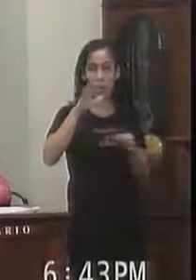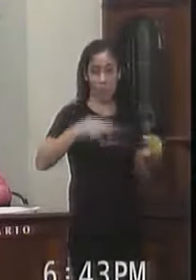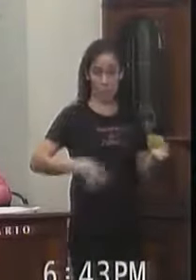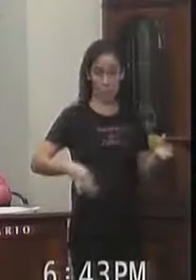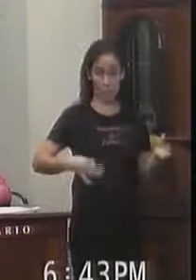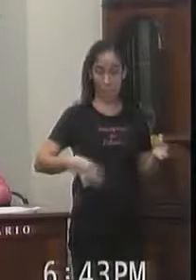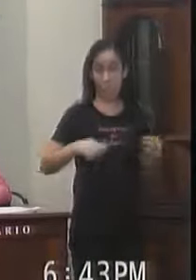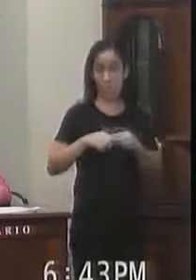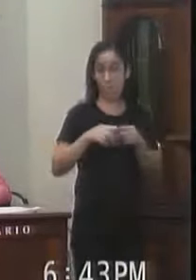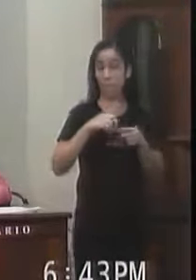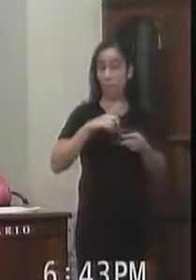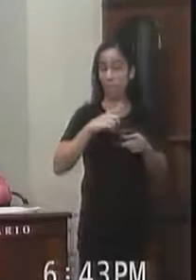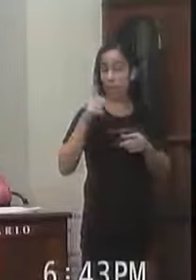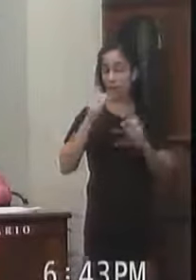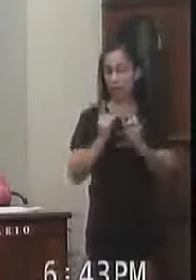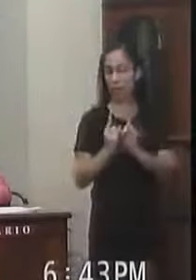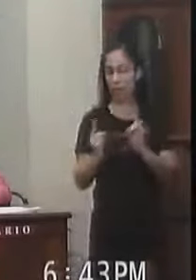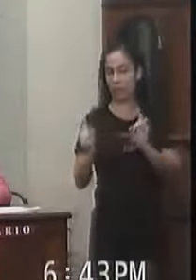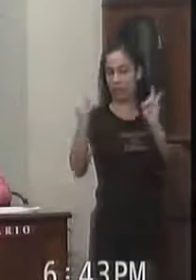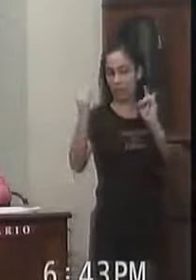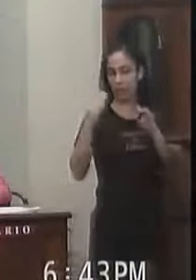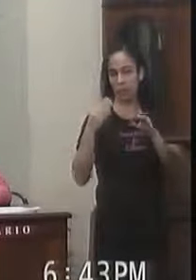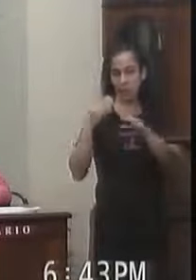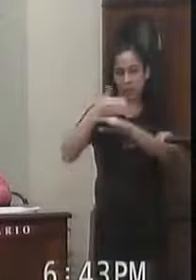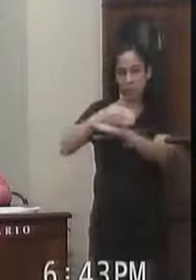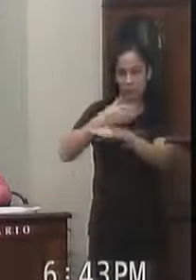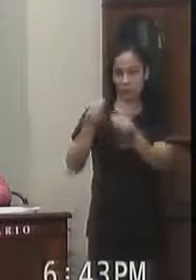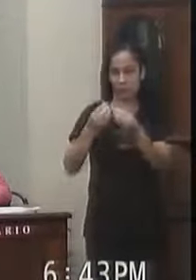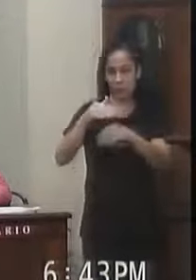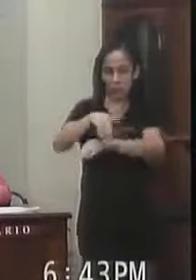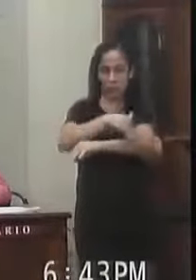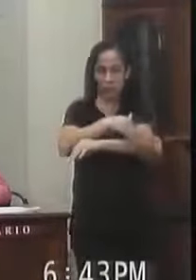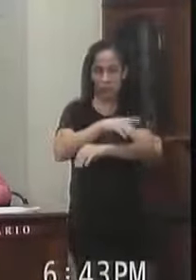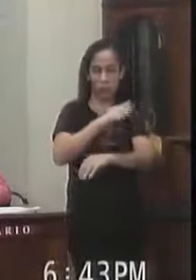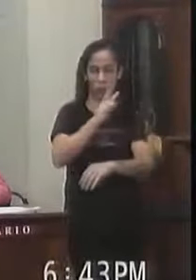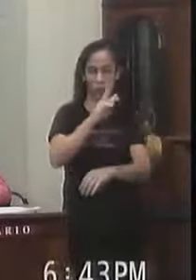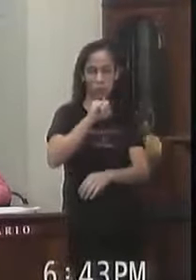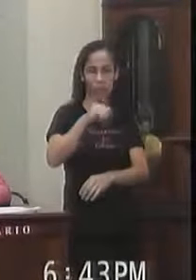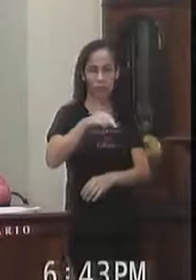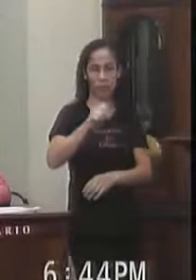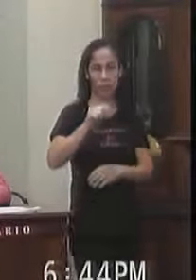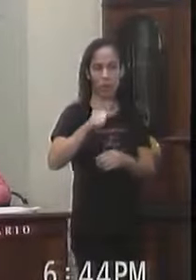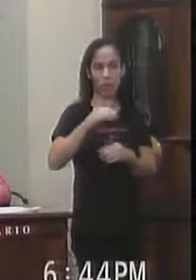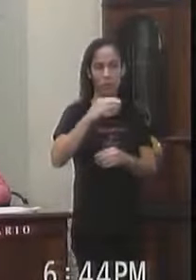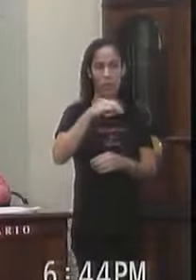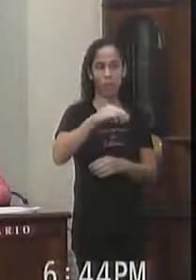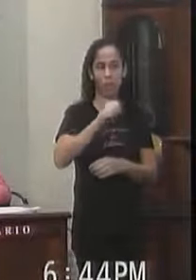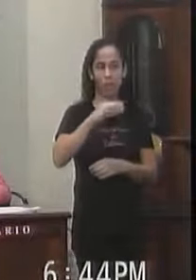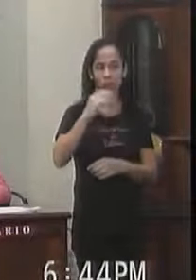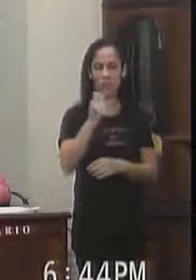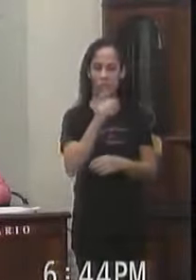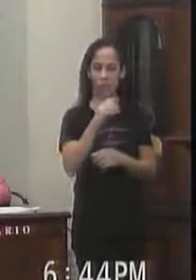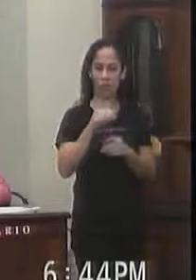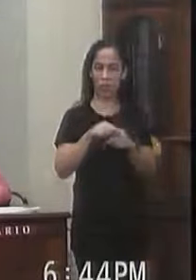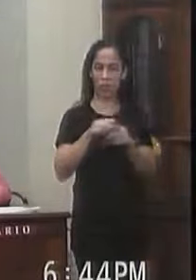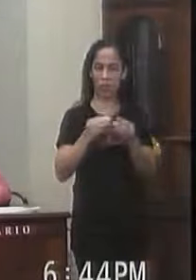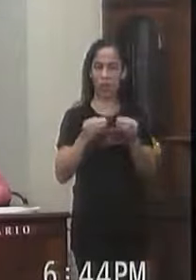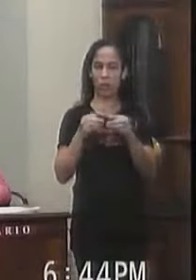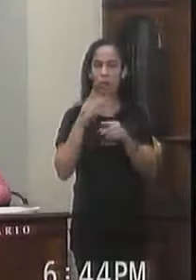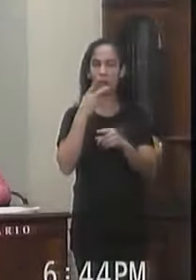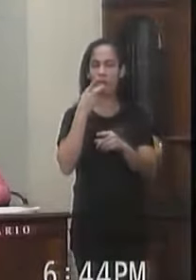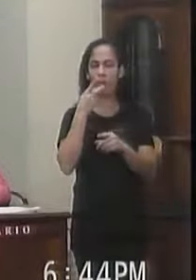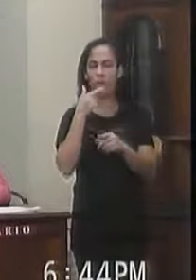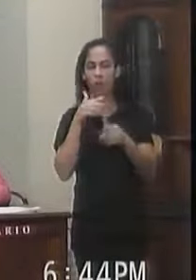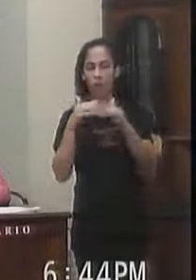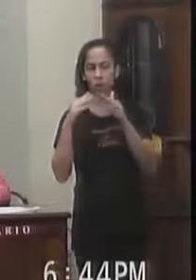cada Irá religar E permitir o melhor Acesso entre as ruas Brígida Marçá Chado e Zuma De Figueiredo Conforme visita em